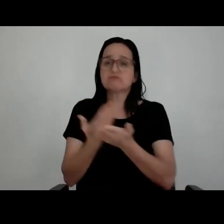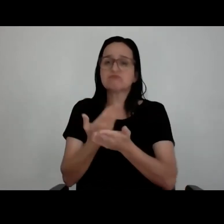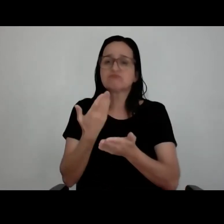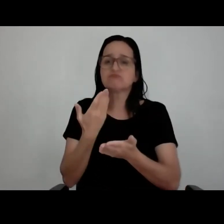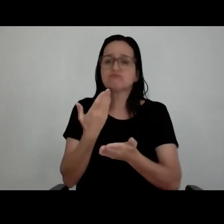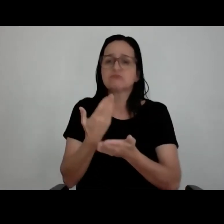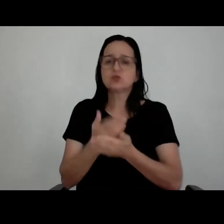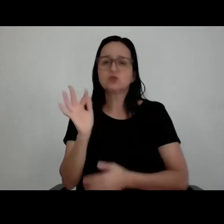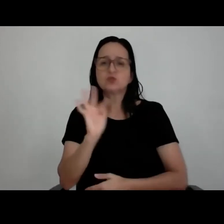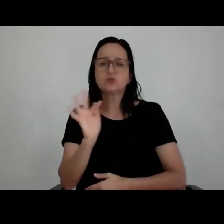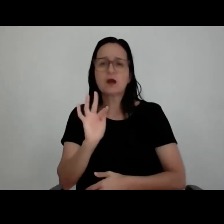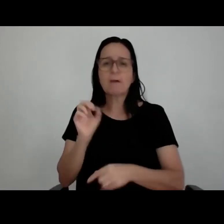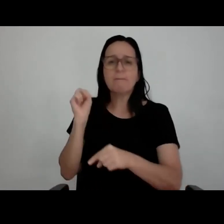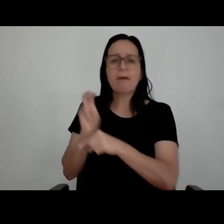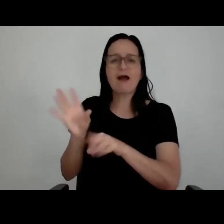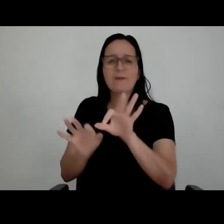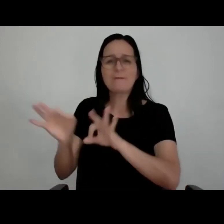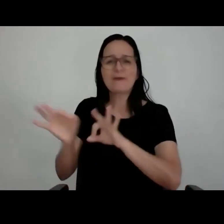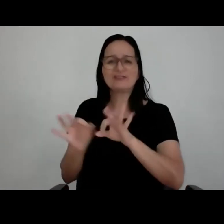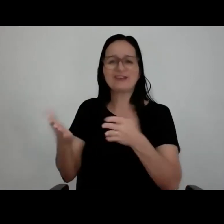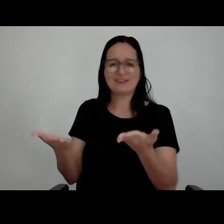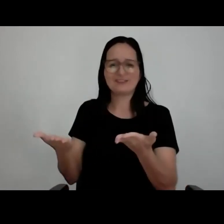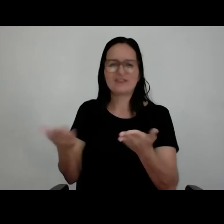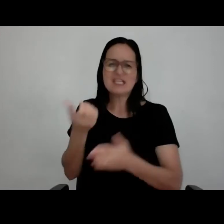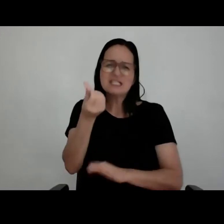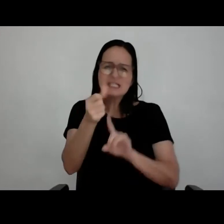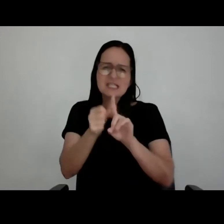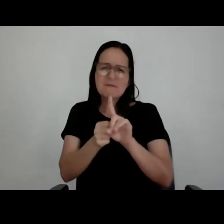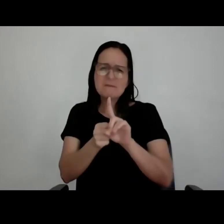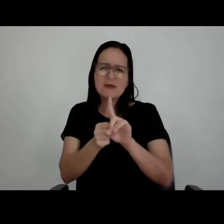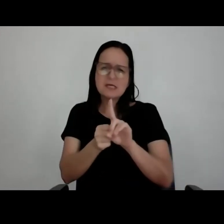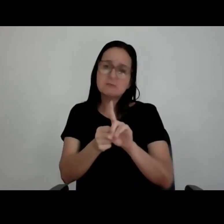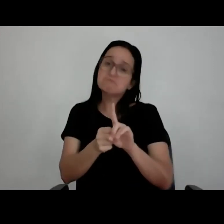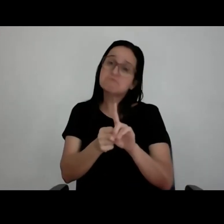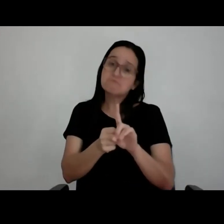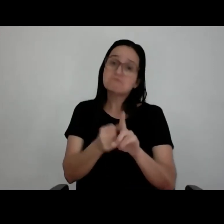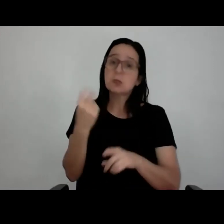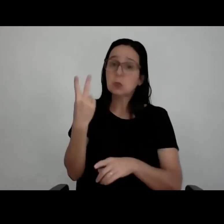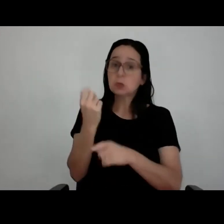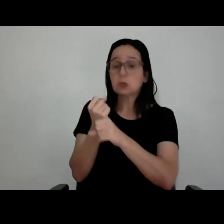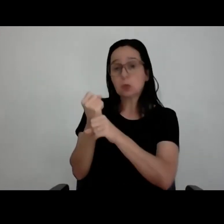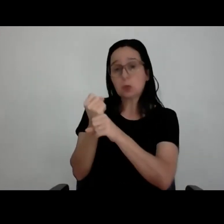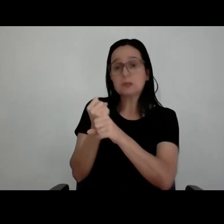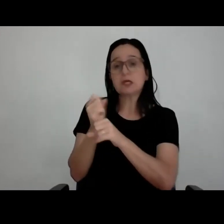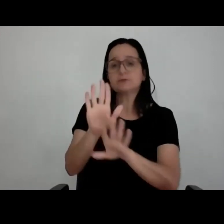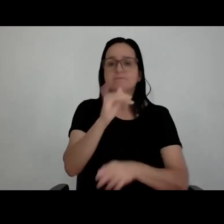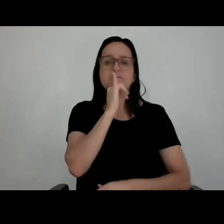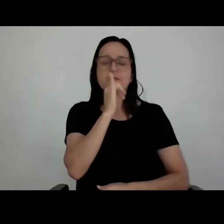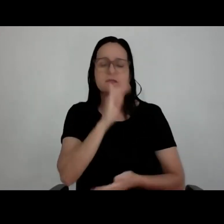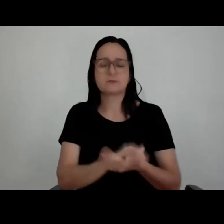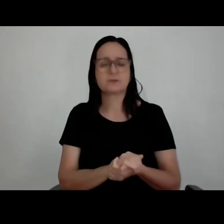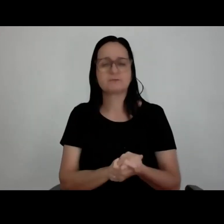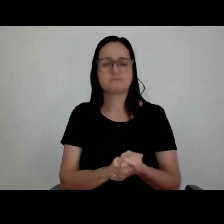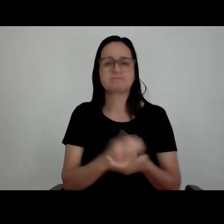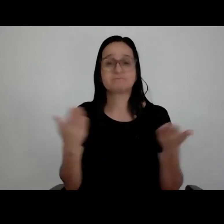agora enfrentar projetos que não vou fazer em seis meses, vou fazer talvez em dois anos. Vou dar aqui um exemplo rápido. A gente está lançando, no